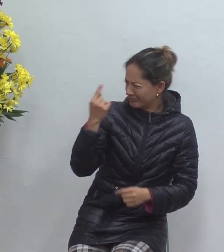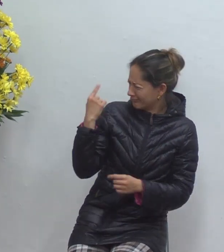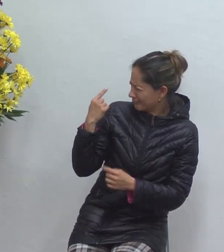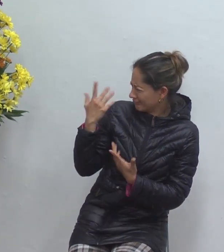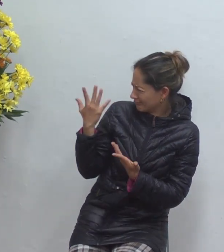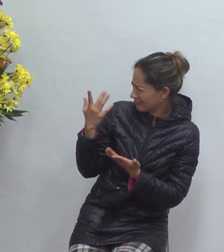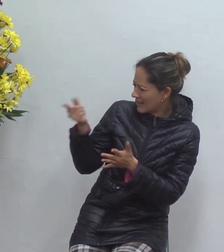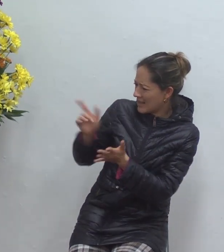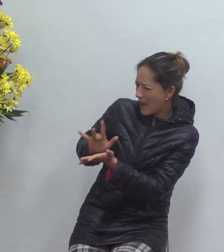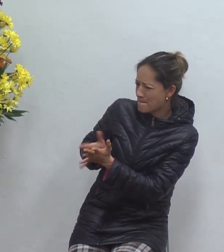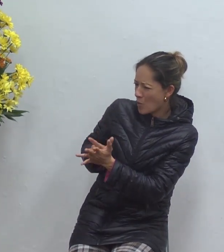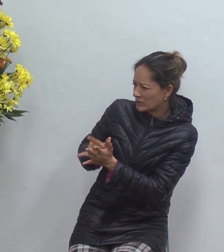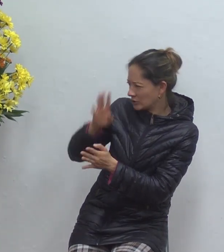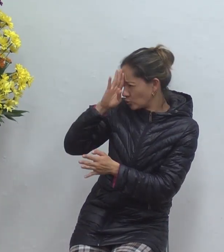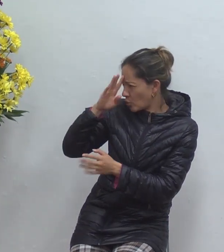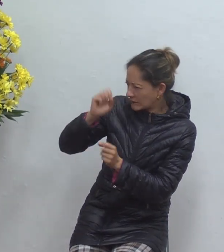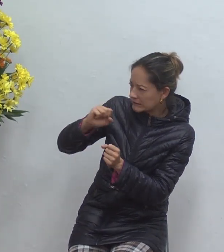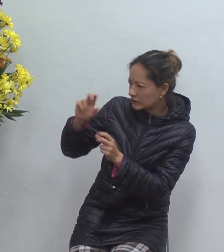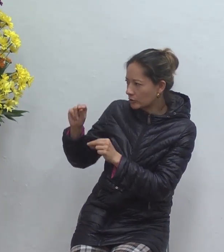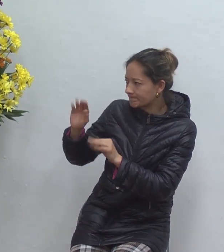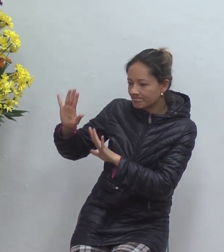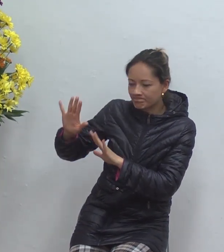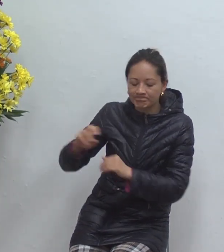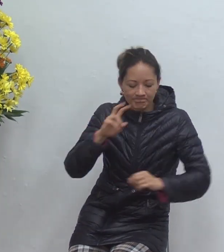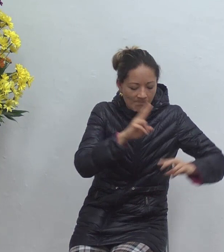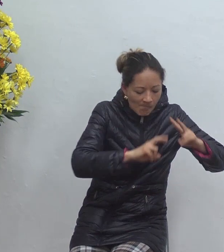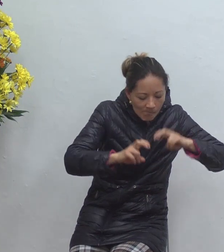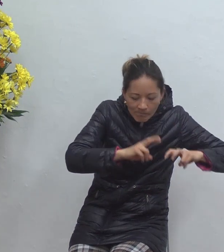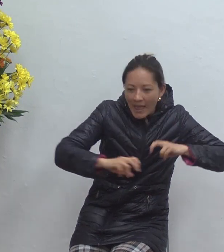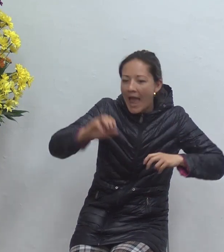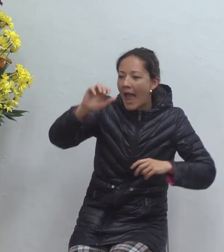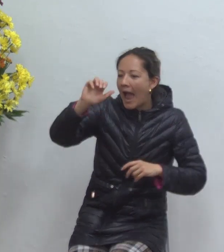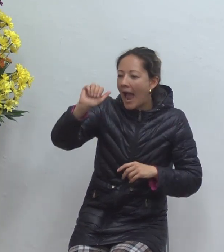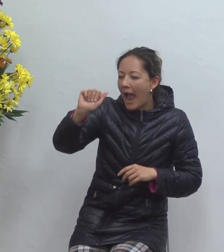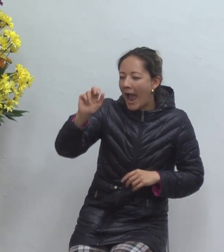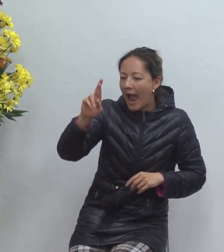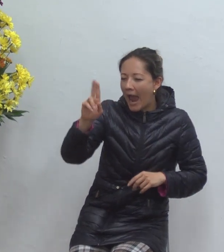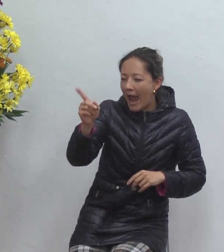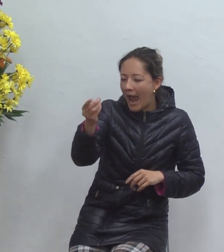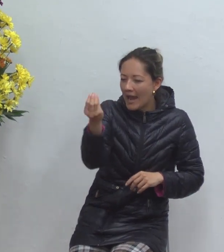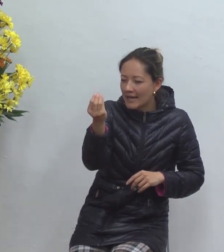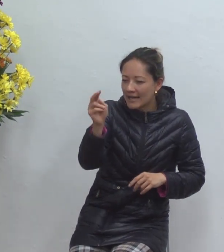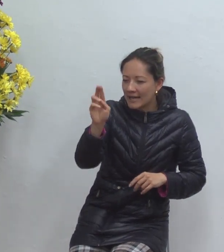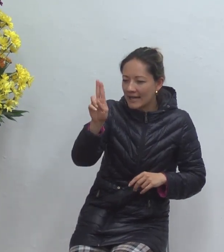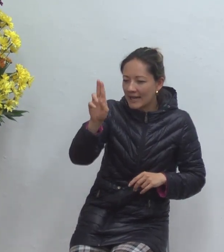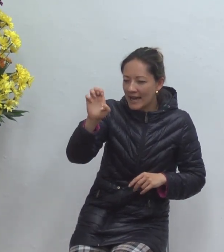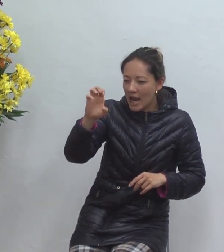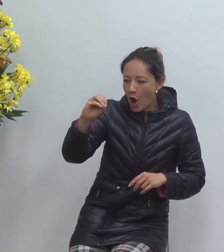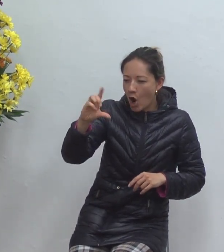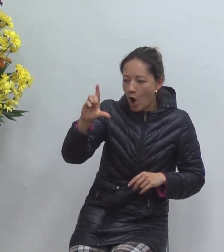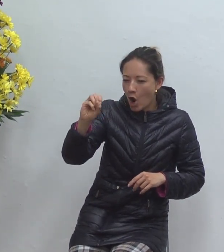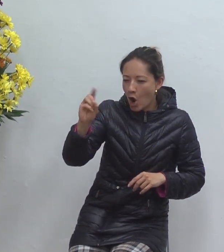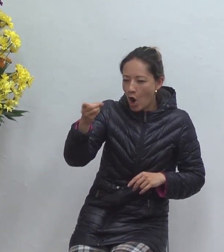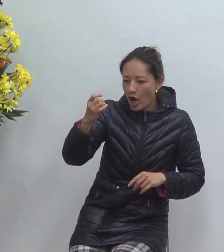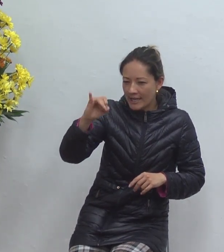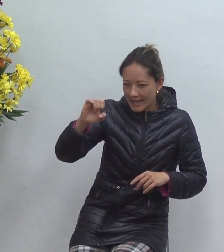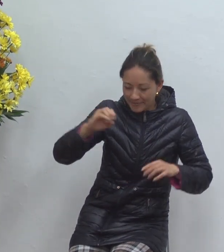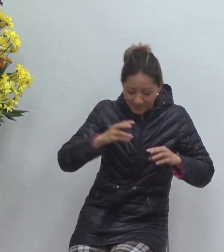se despertó la ciencia de la de la arqueología en las tierras bíblicas y empezaron a buscar y cuando empezaron a acabar en